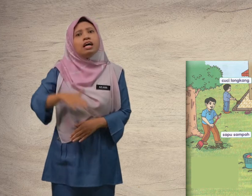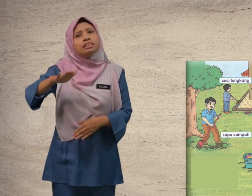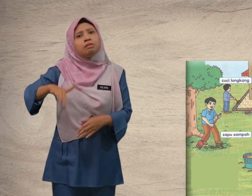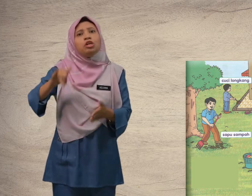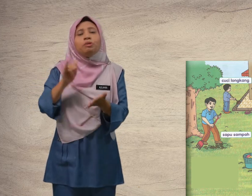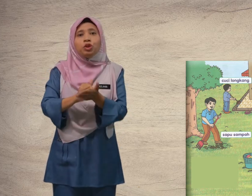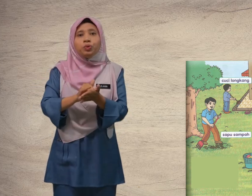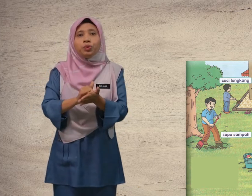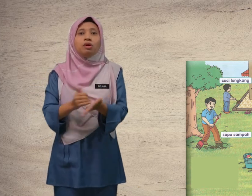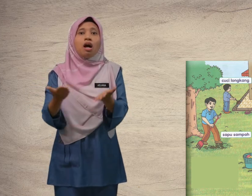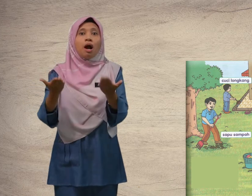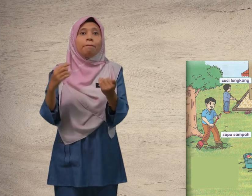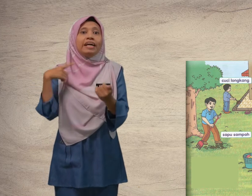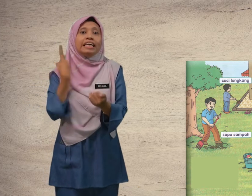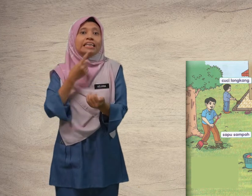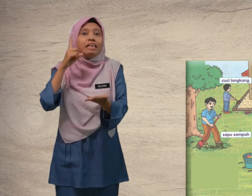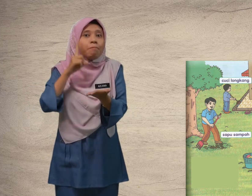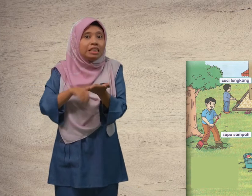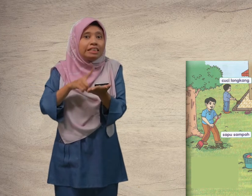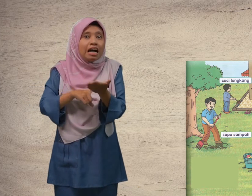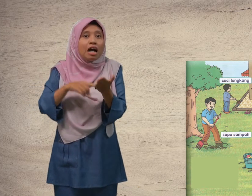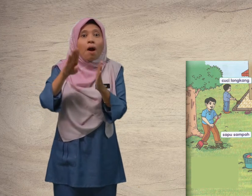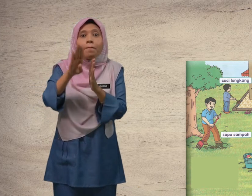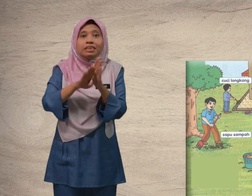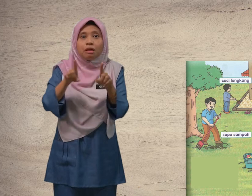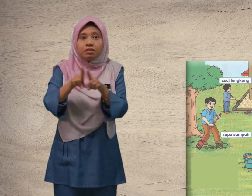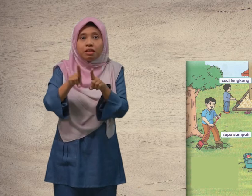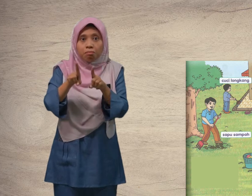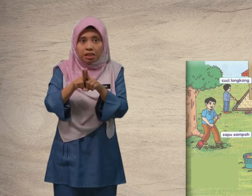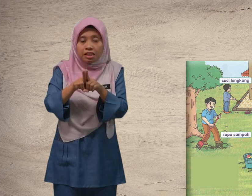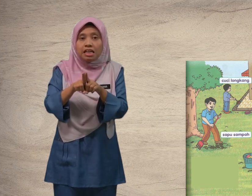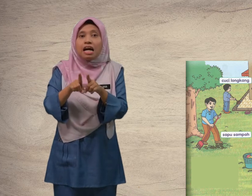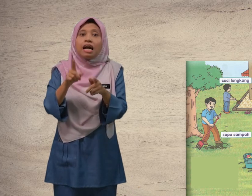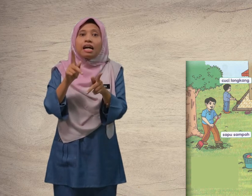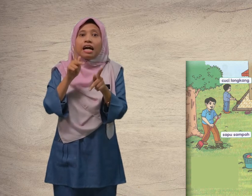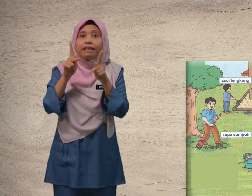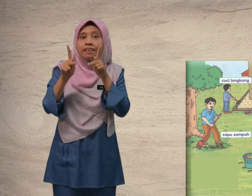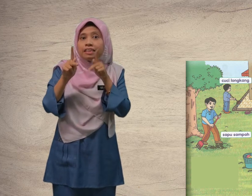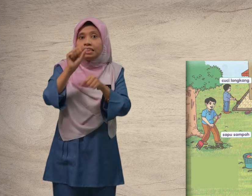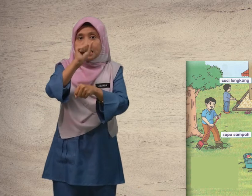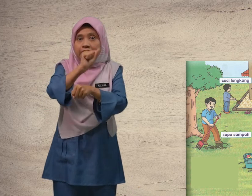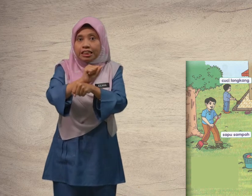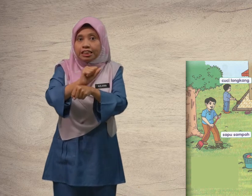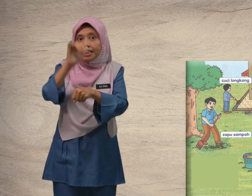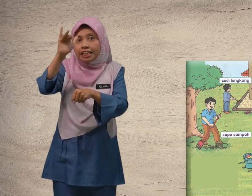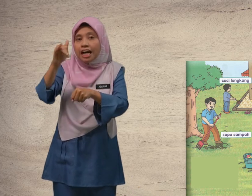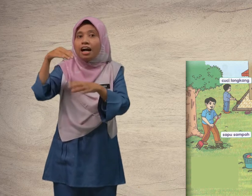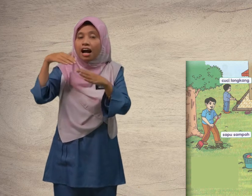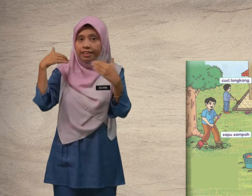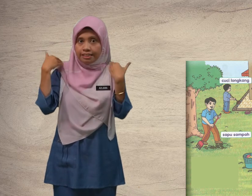Sebelum itu, mari kita bincang bersama-sama kata kerja yang ada